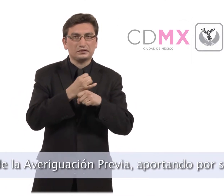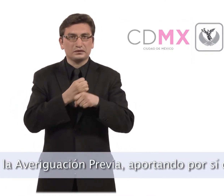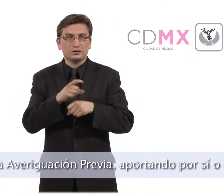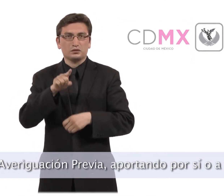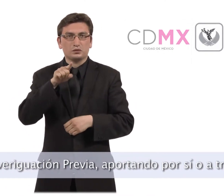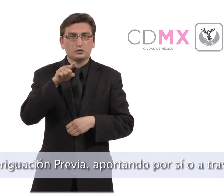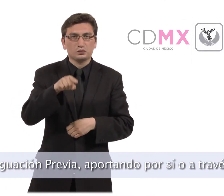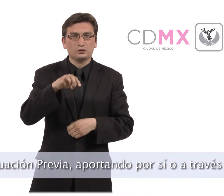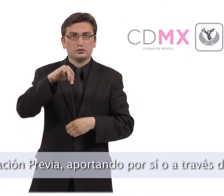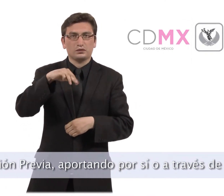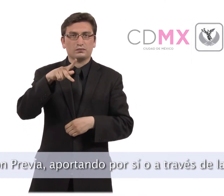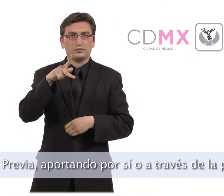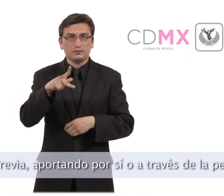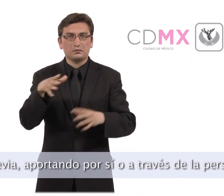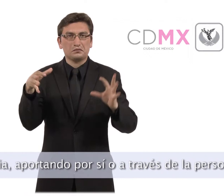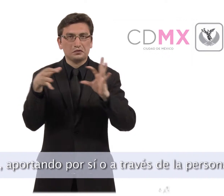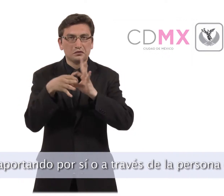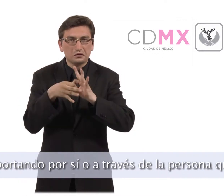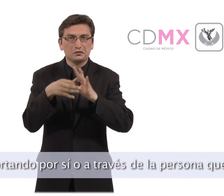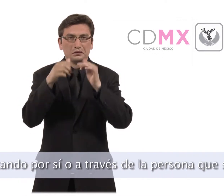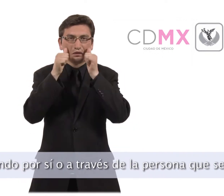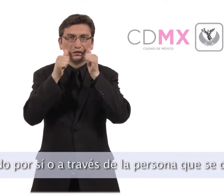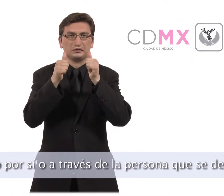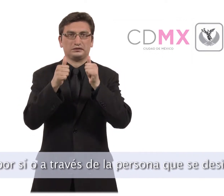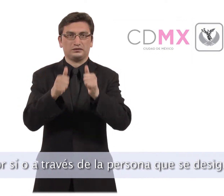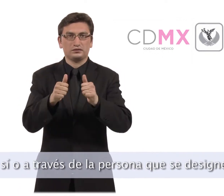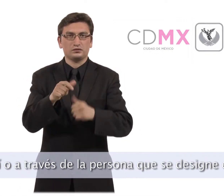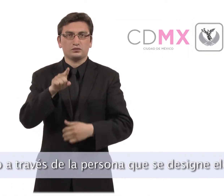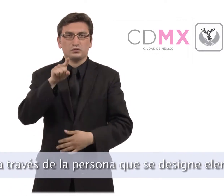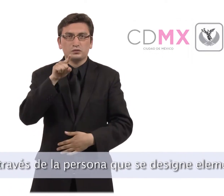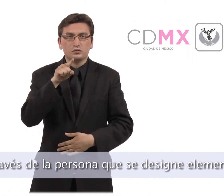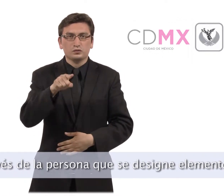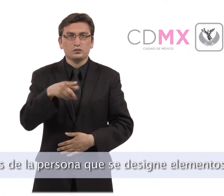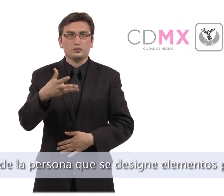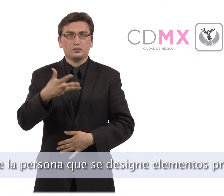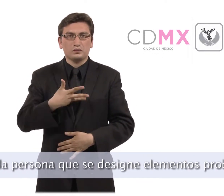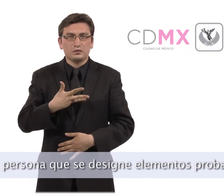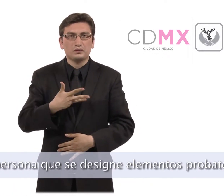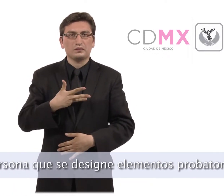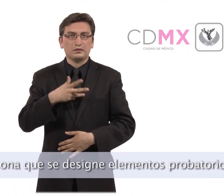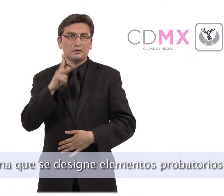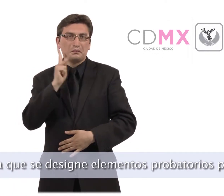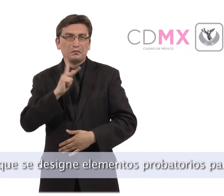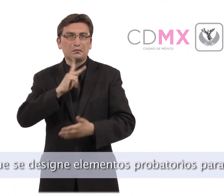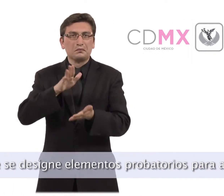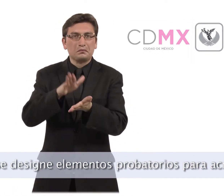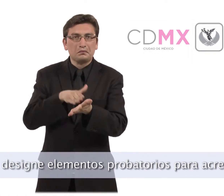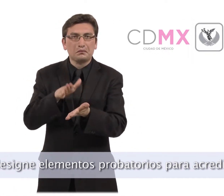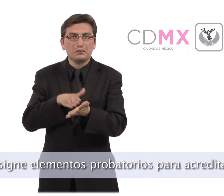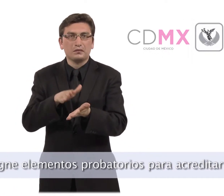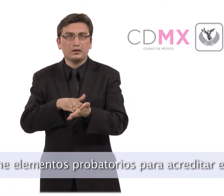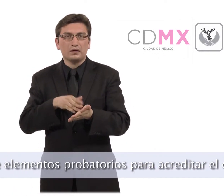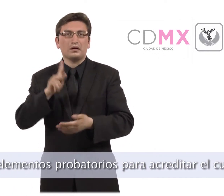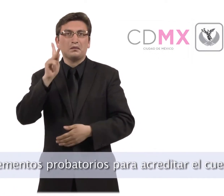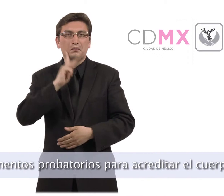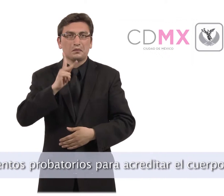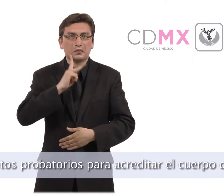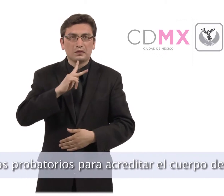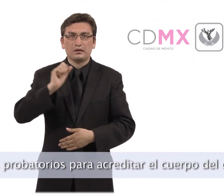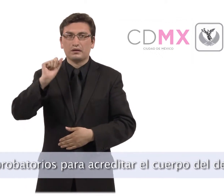aportando por sí o a través de la persona que designe elementos probatorios para acreditar el cuerpo del delito y la probable